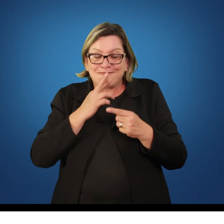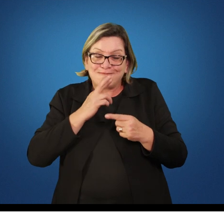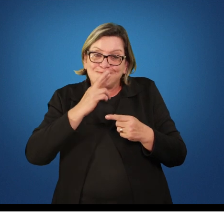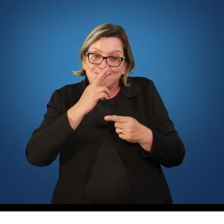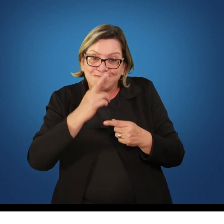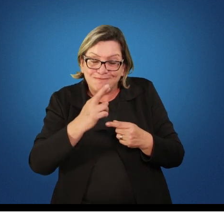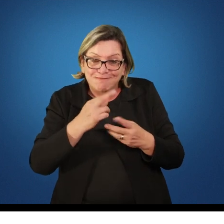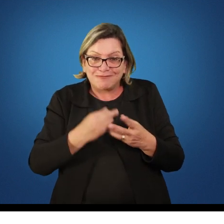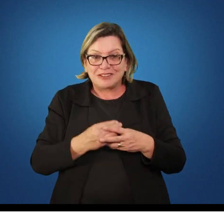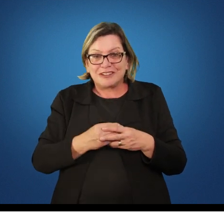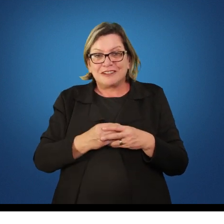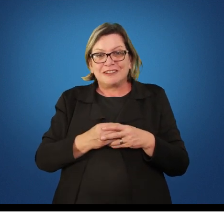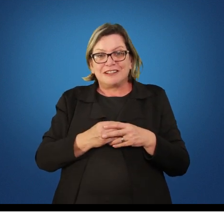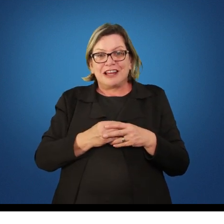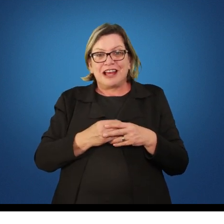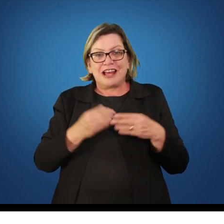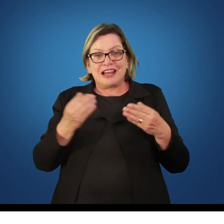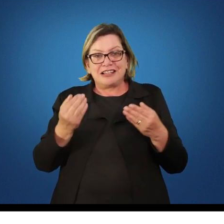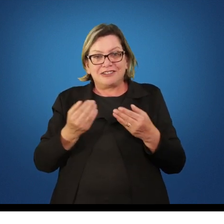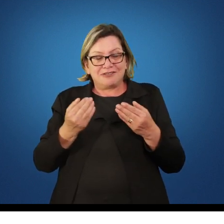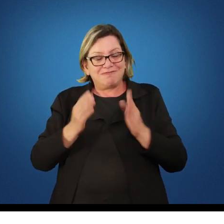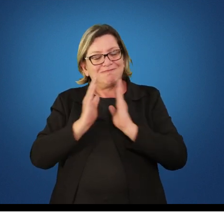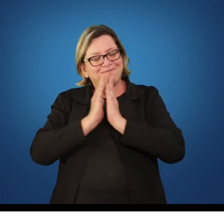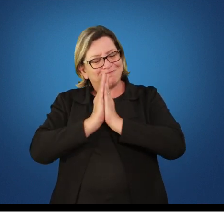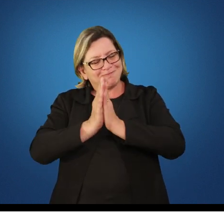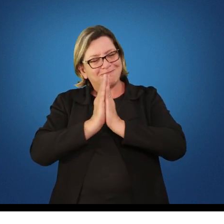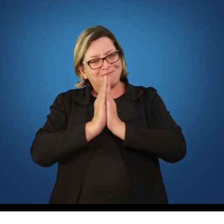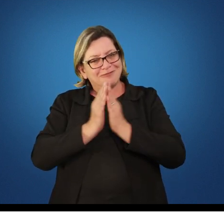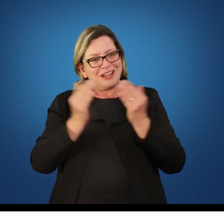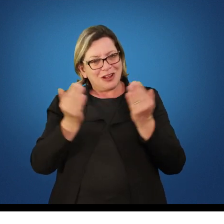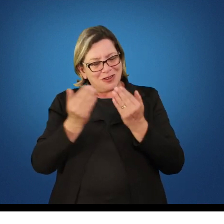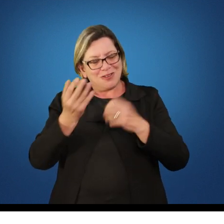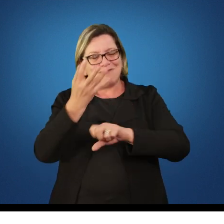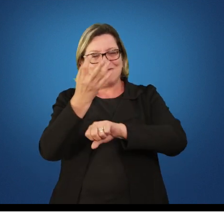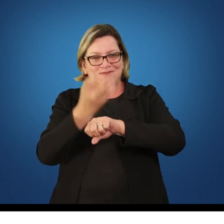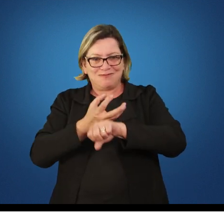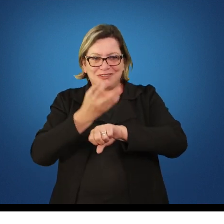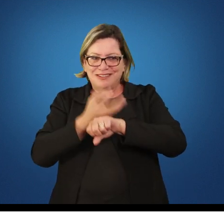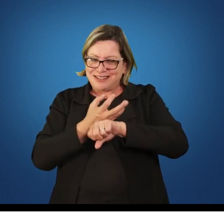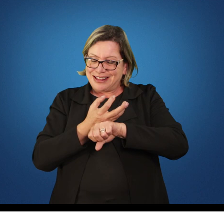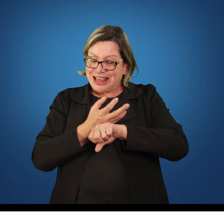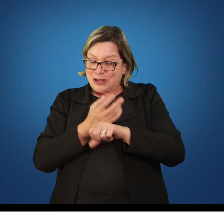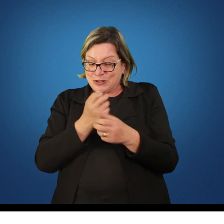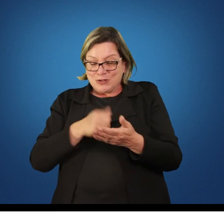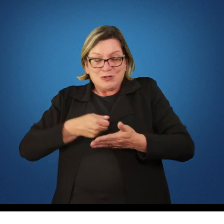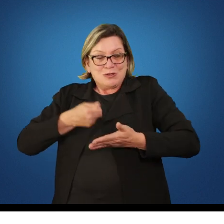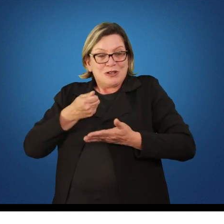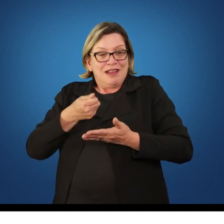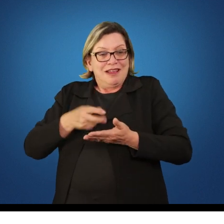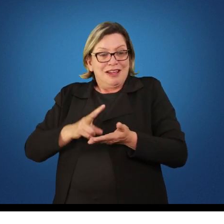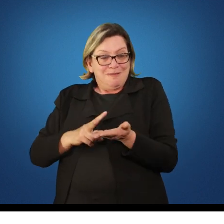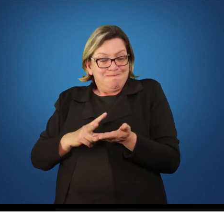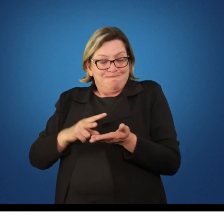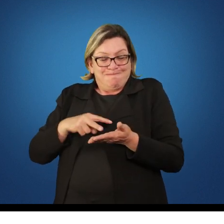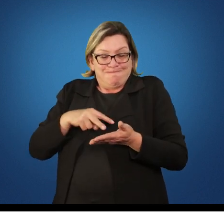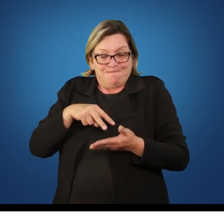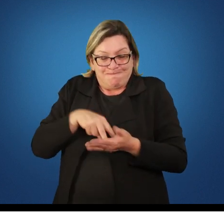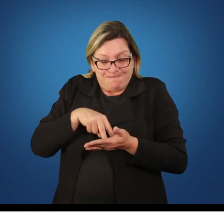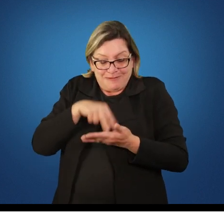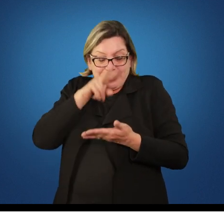por favor nessa disciplina se vocês não tiverem muita leitura não fizerem muita